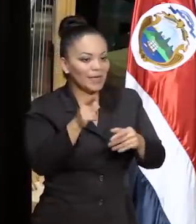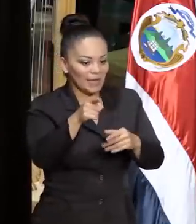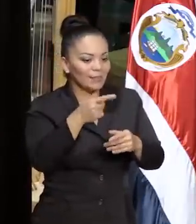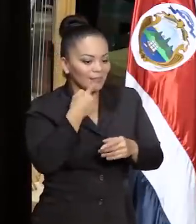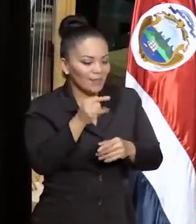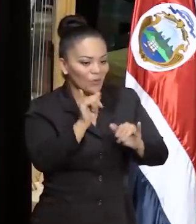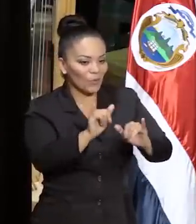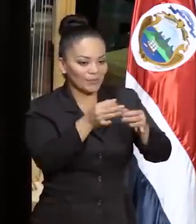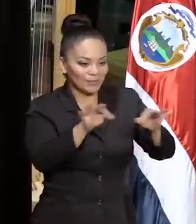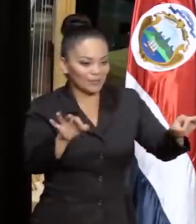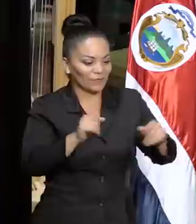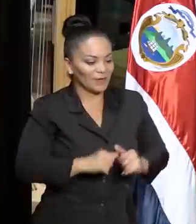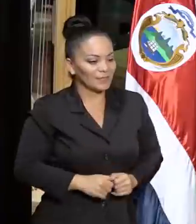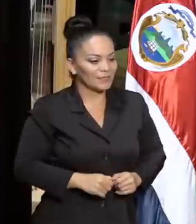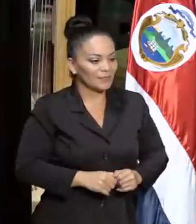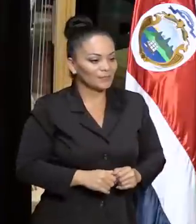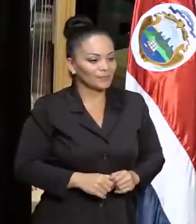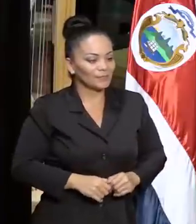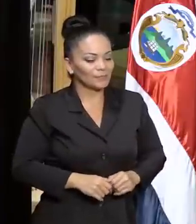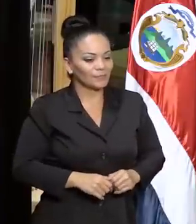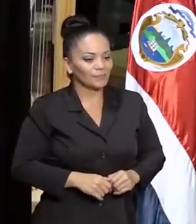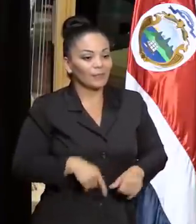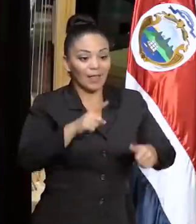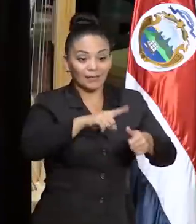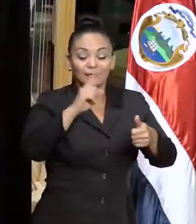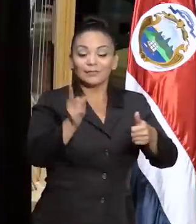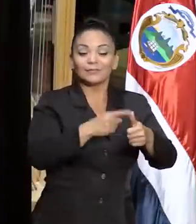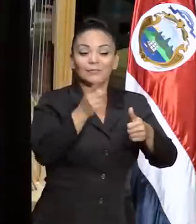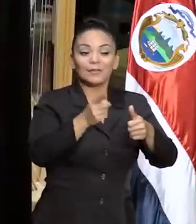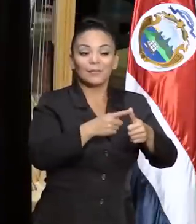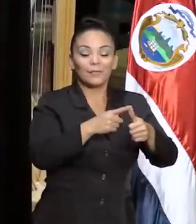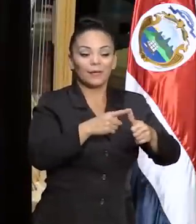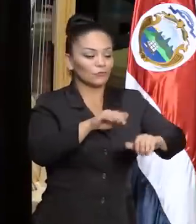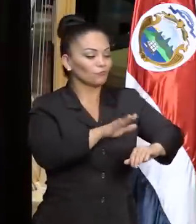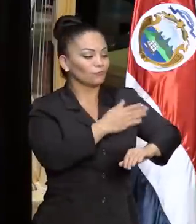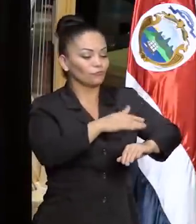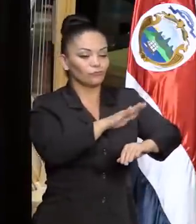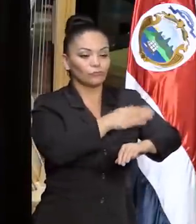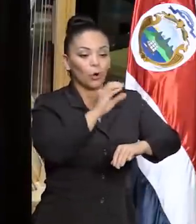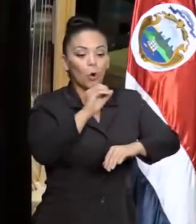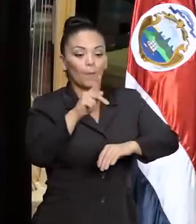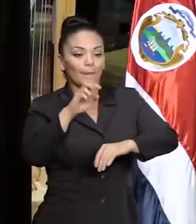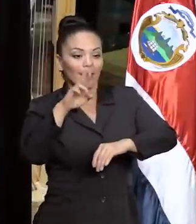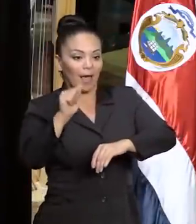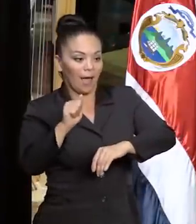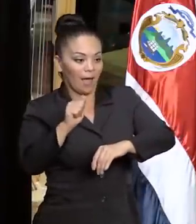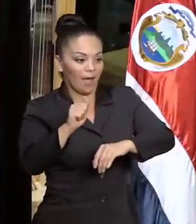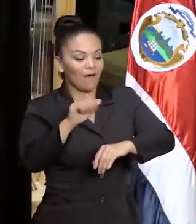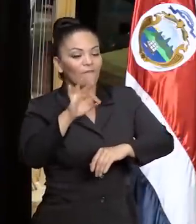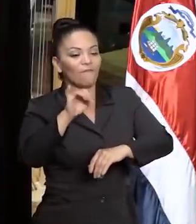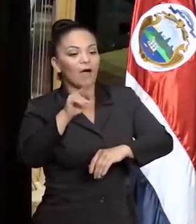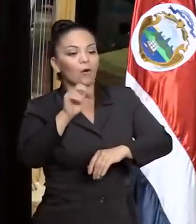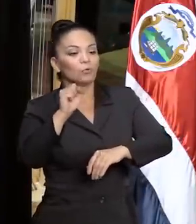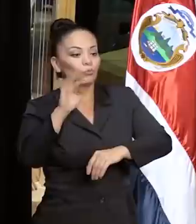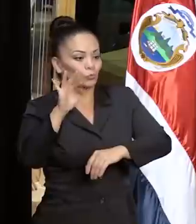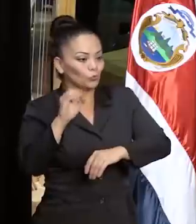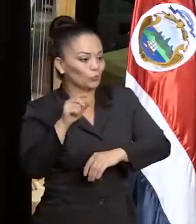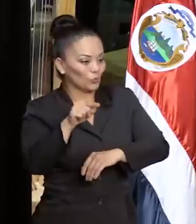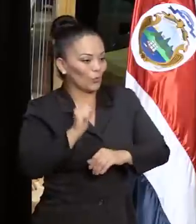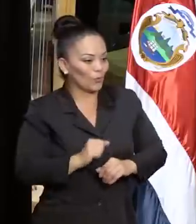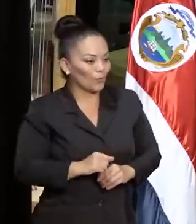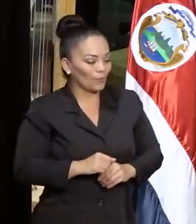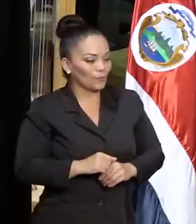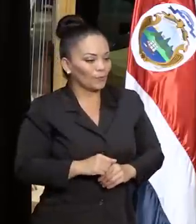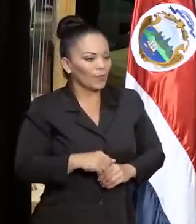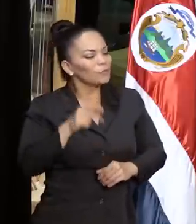esas fueron las primeras notas que sonaron en este nuestro teatro, la ópera Fausto, que yo creo que